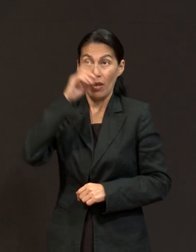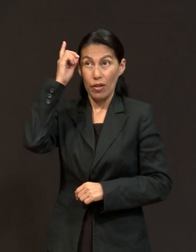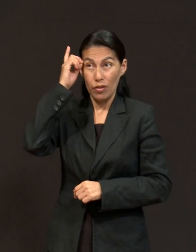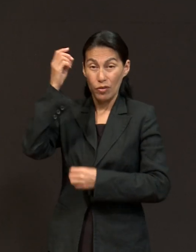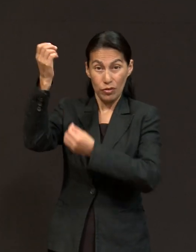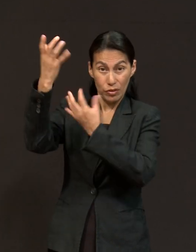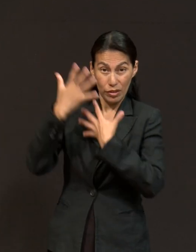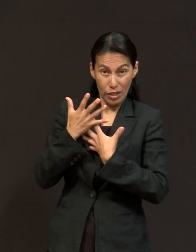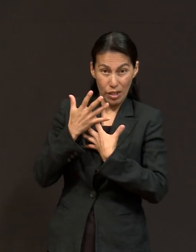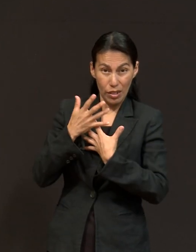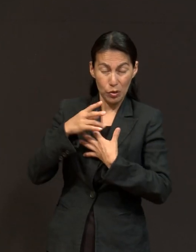victoriosa,